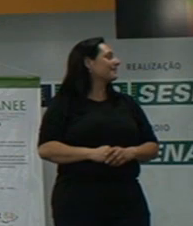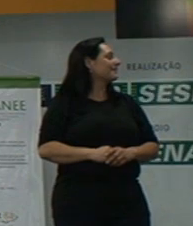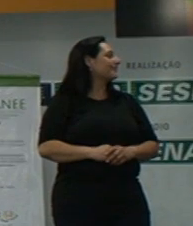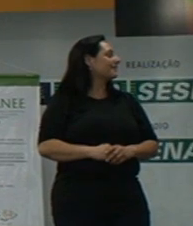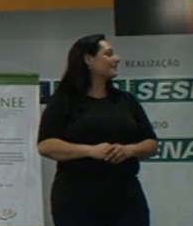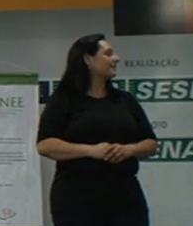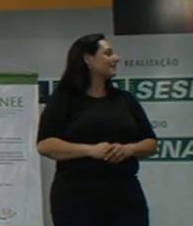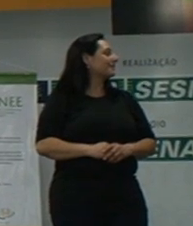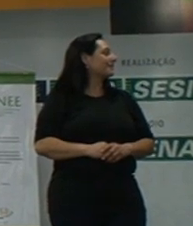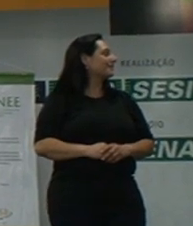Não, não tem nada, não tem nada.